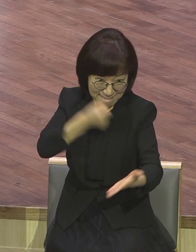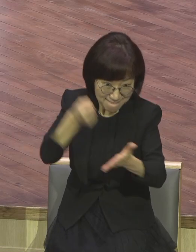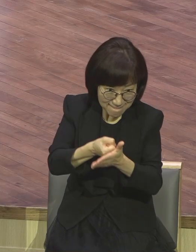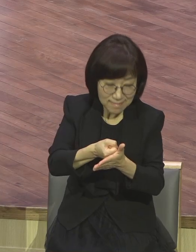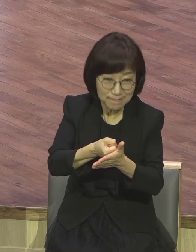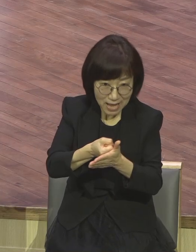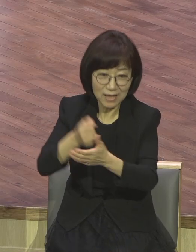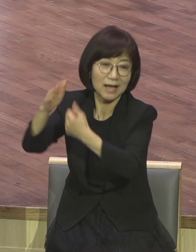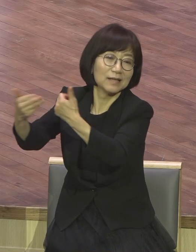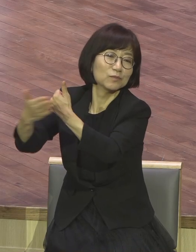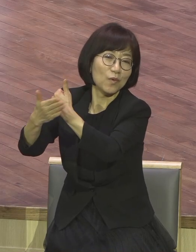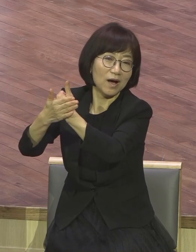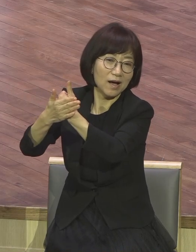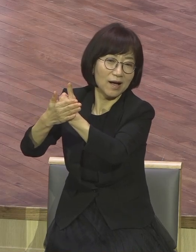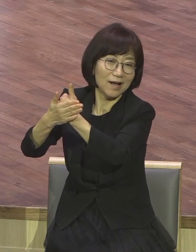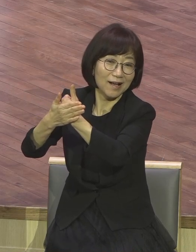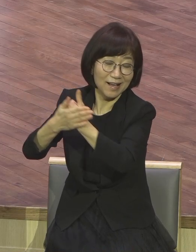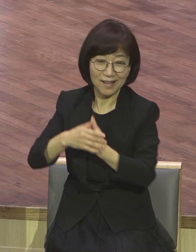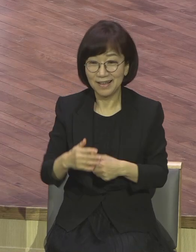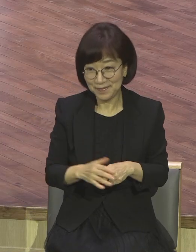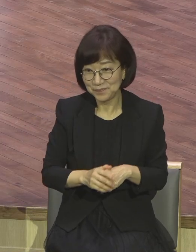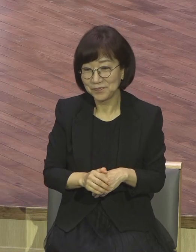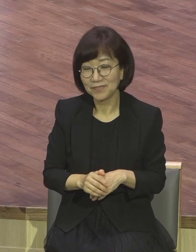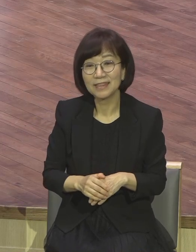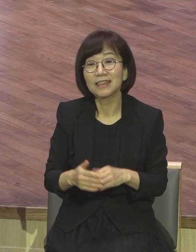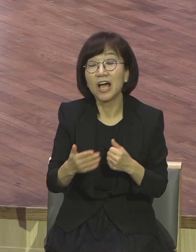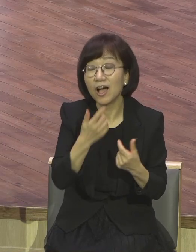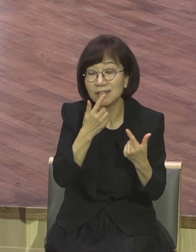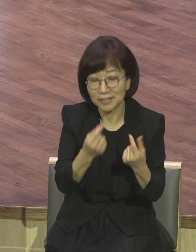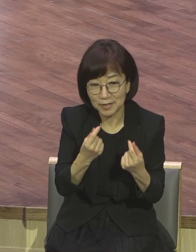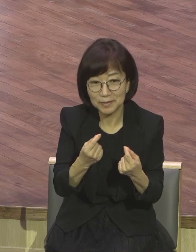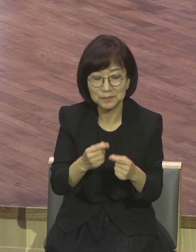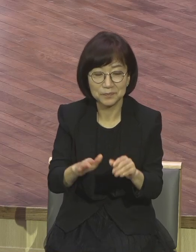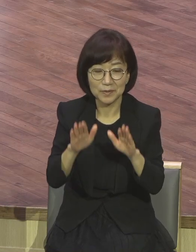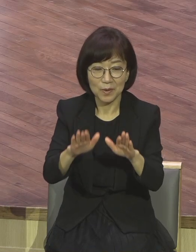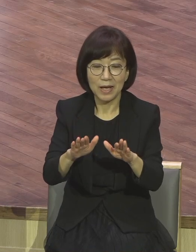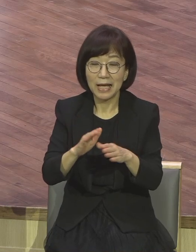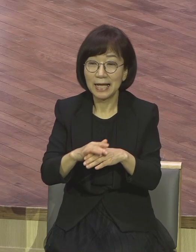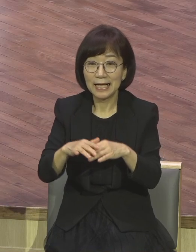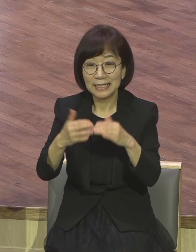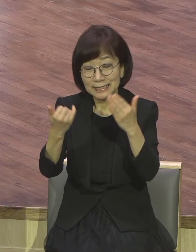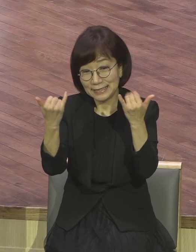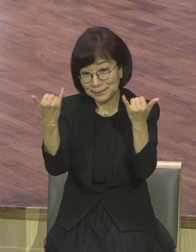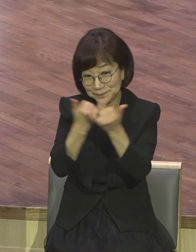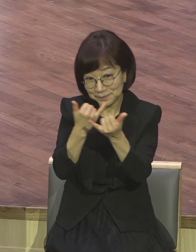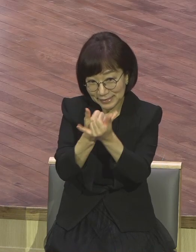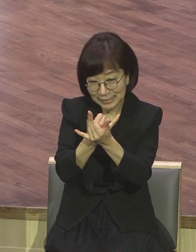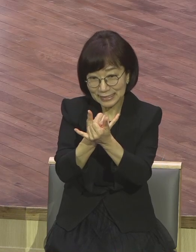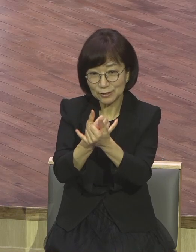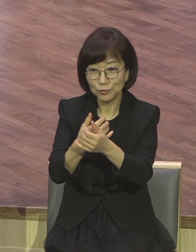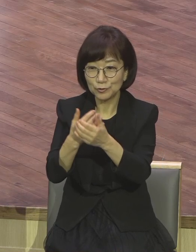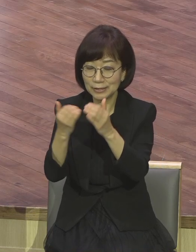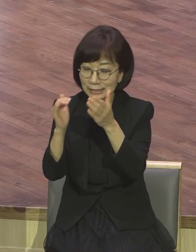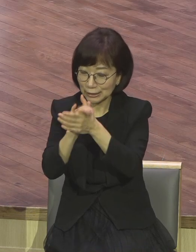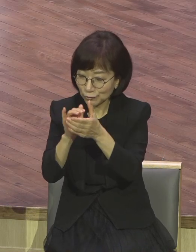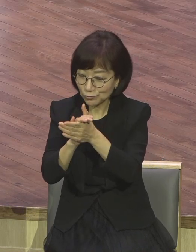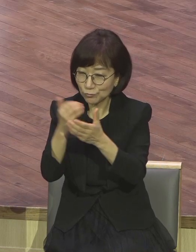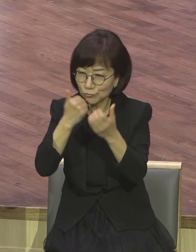이번 온라인 이 세세미 초청 시간표가 여러분의 믿음에 성장할 수 있는 영적 활력을 주시는 그런